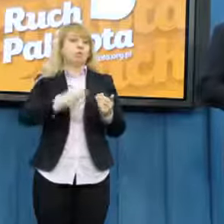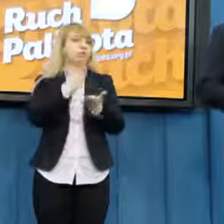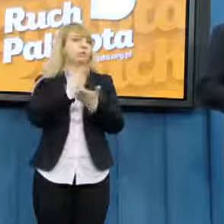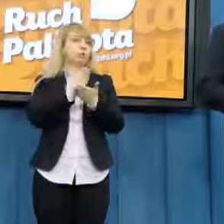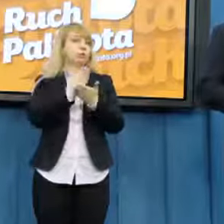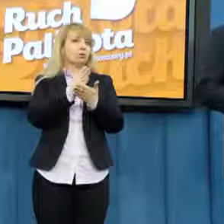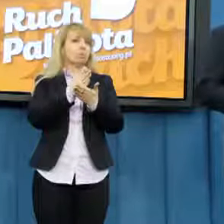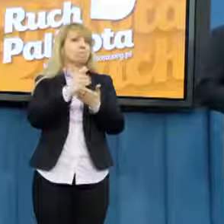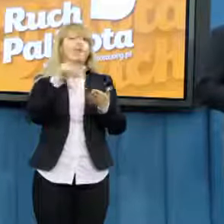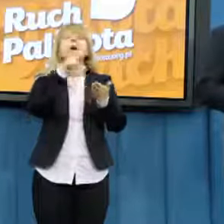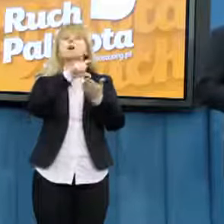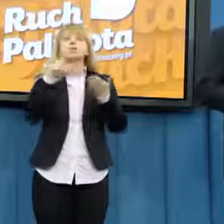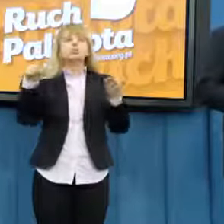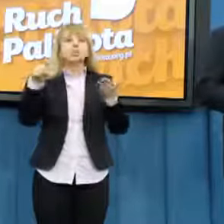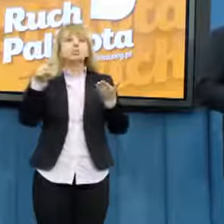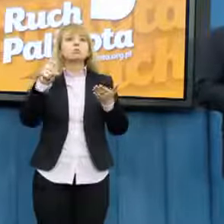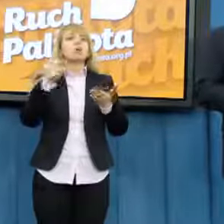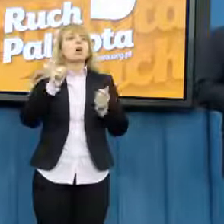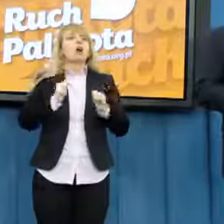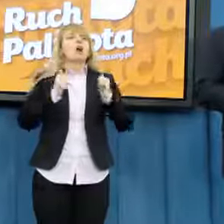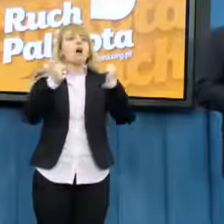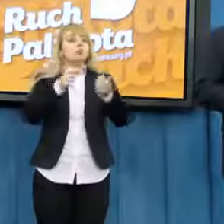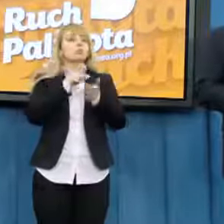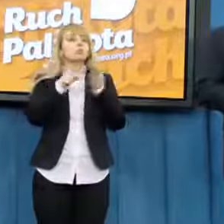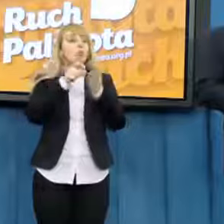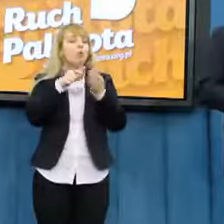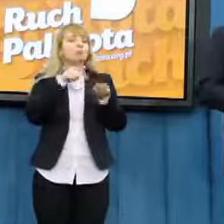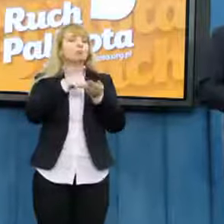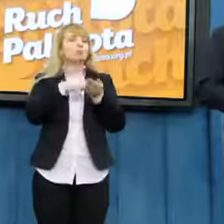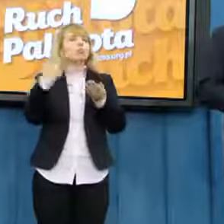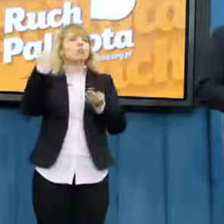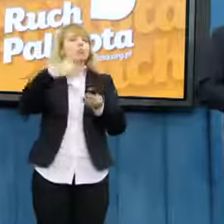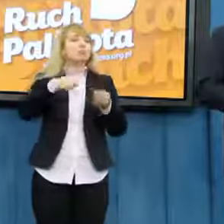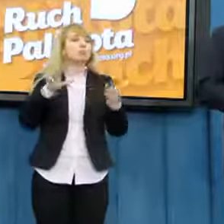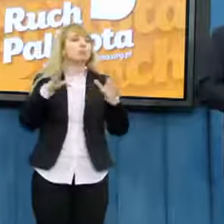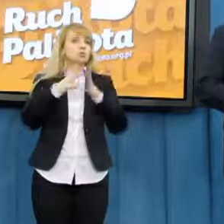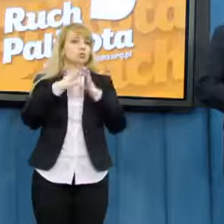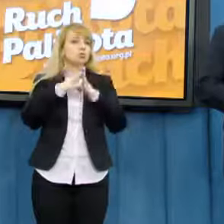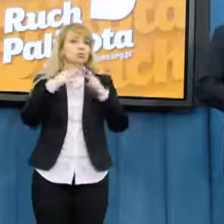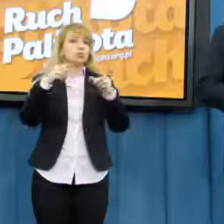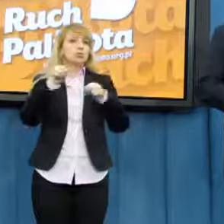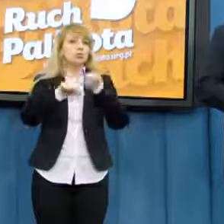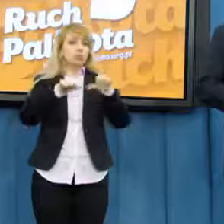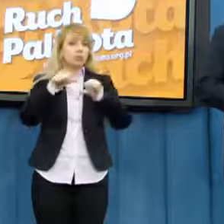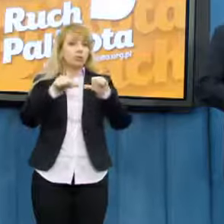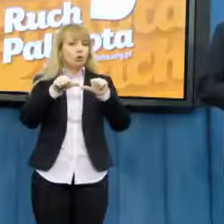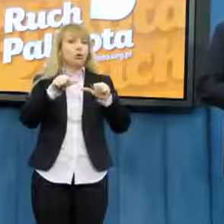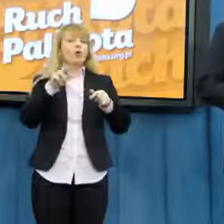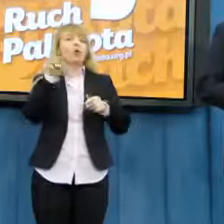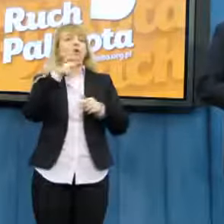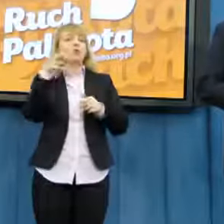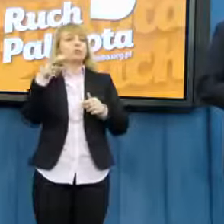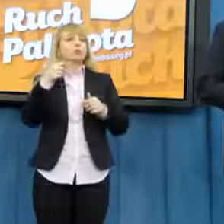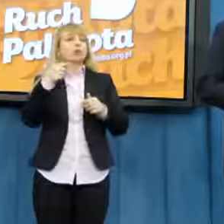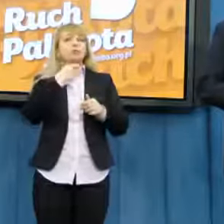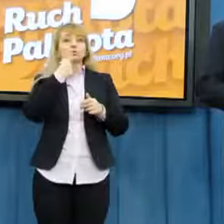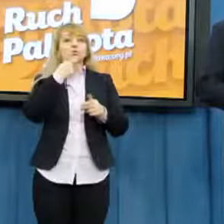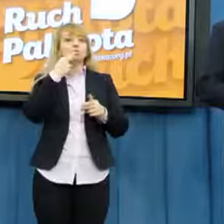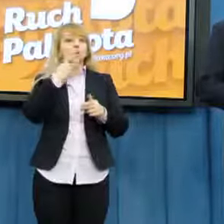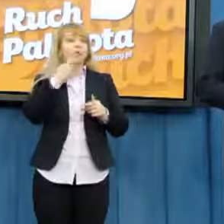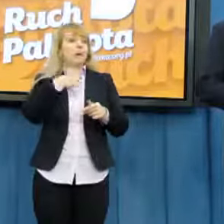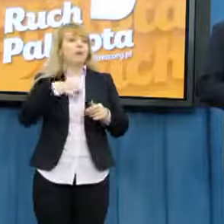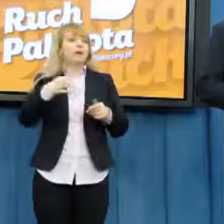te słowa, które od 2010 roku brzmią na sali, słowa, które wypowiedziała pani